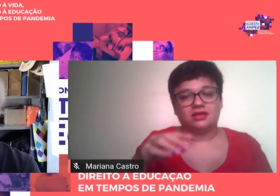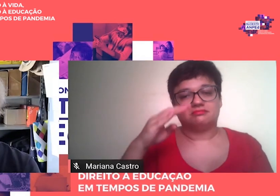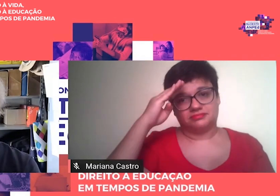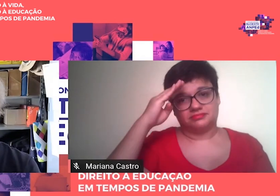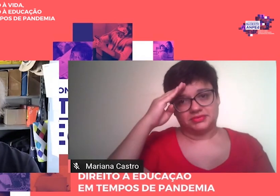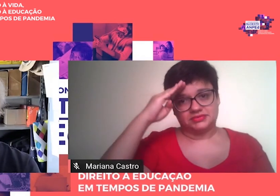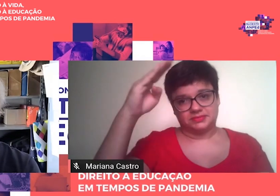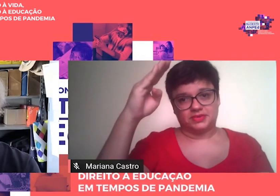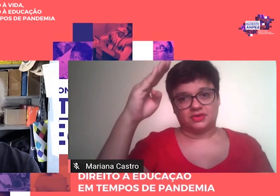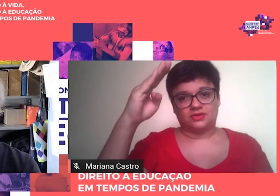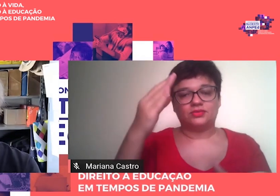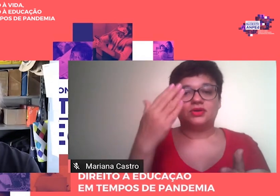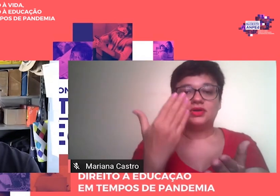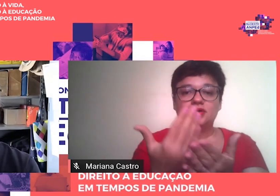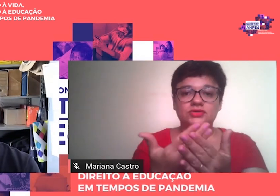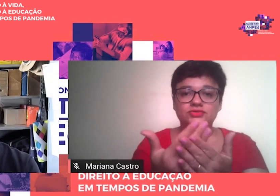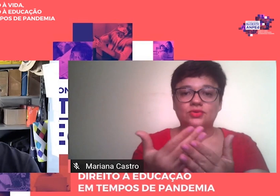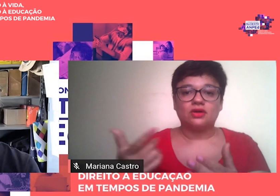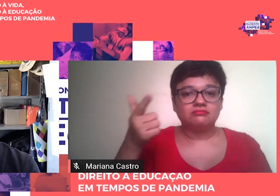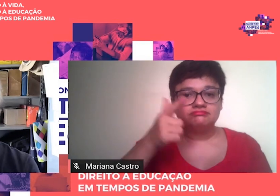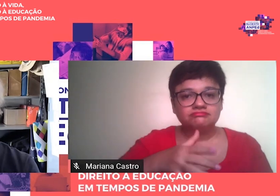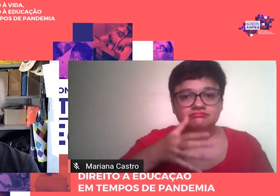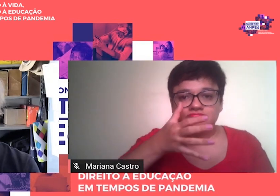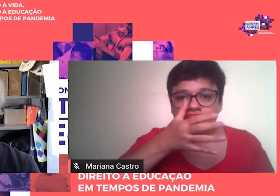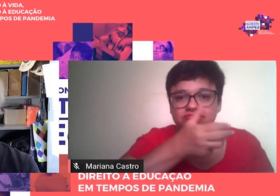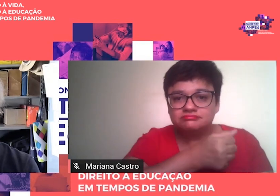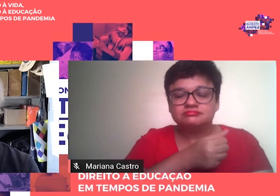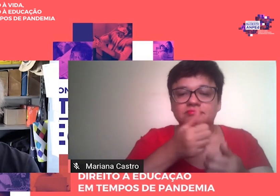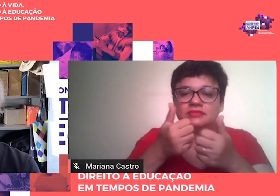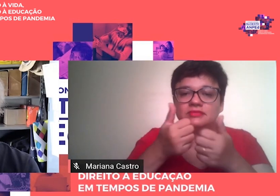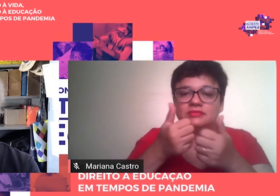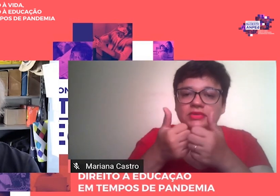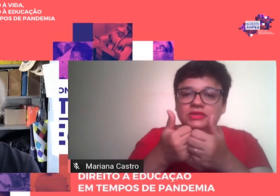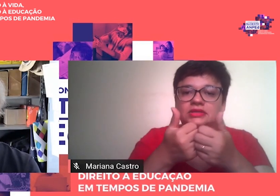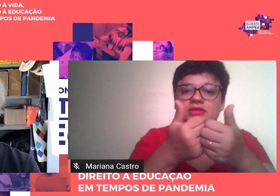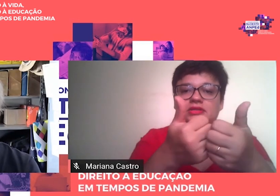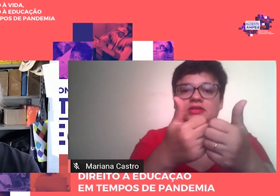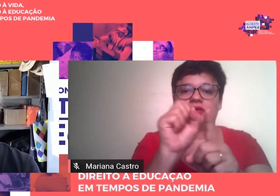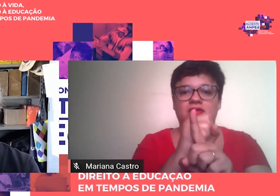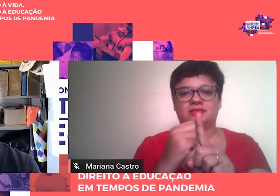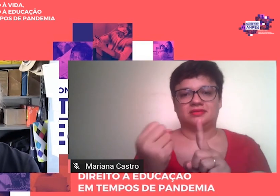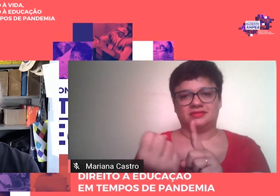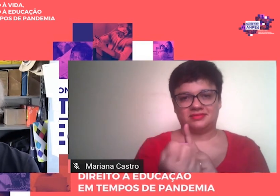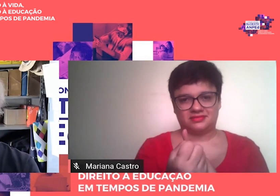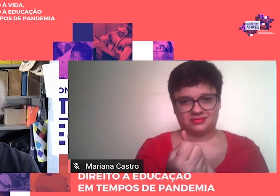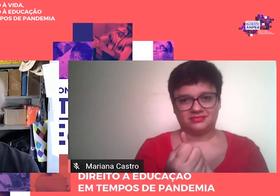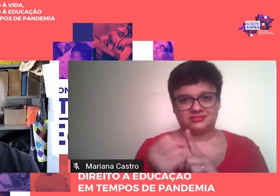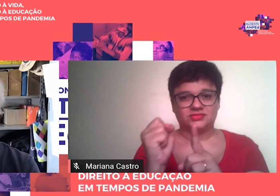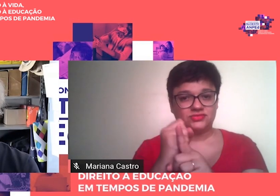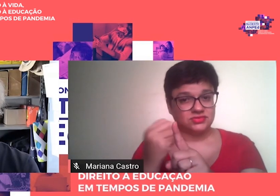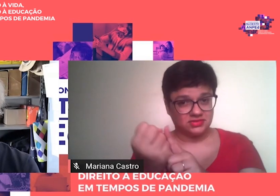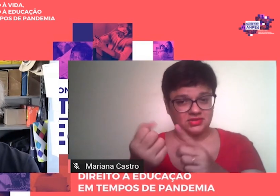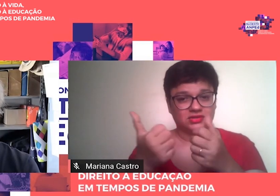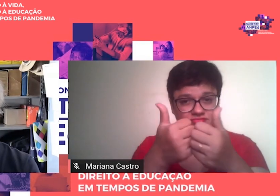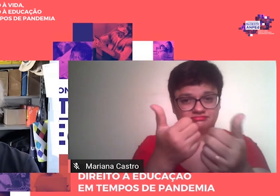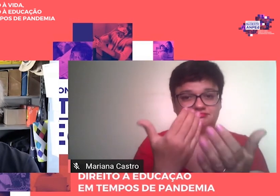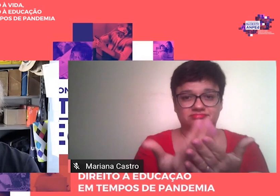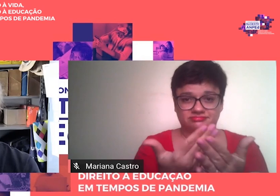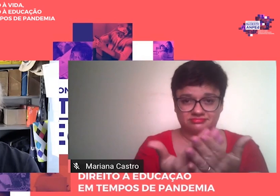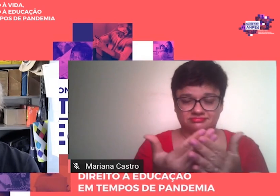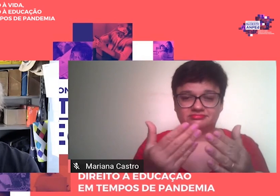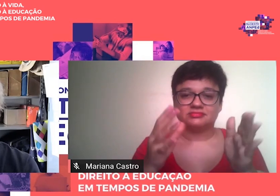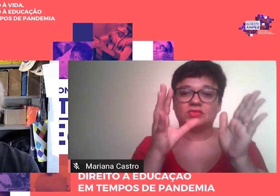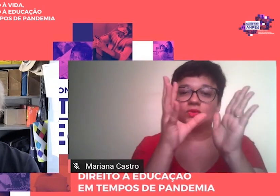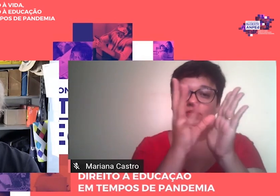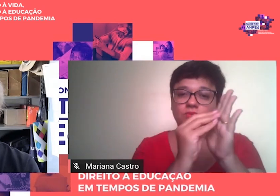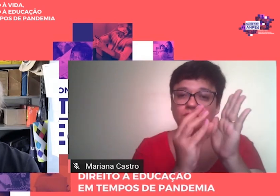saída da escola que deve criar o processo educacional. Daí a insistência do autor para a importância dos conteúdos,